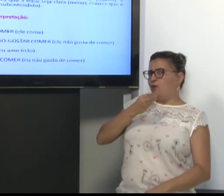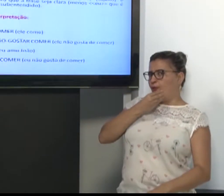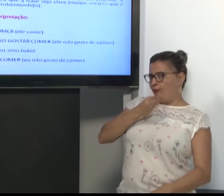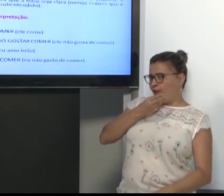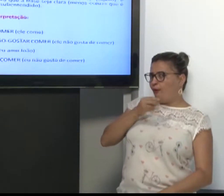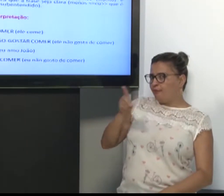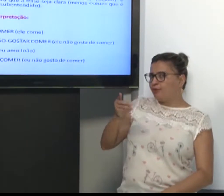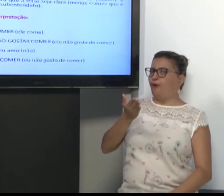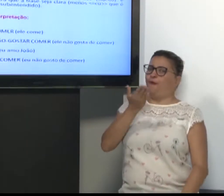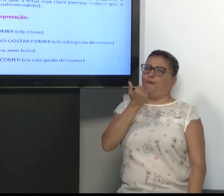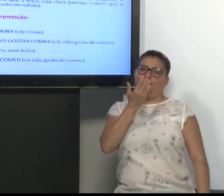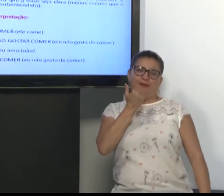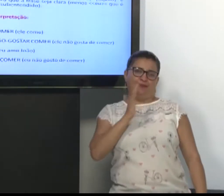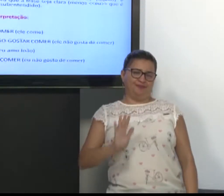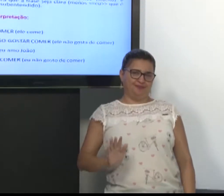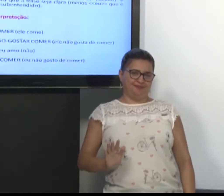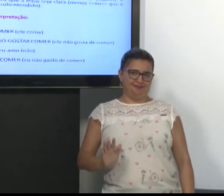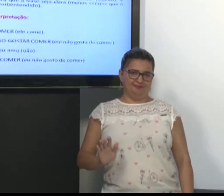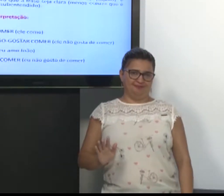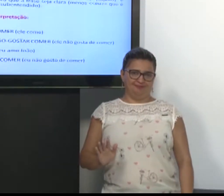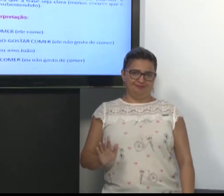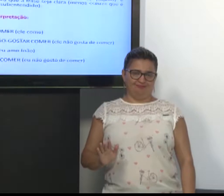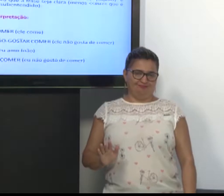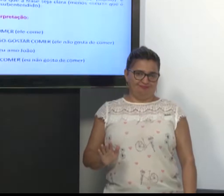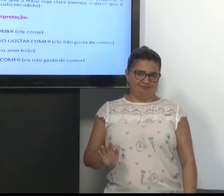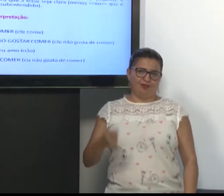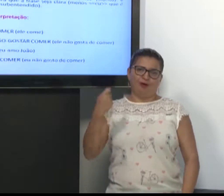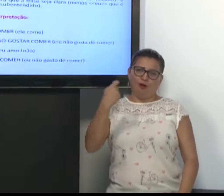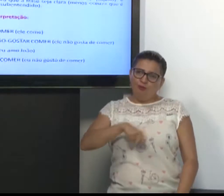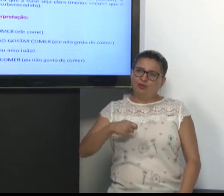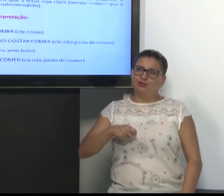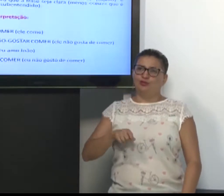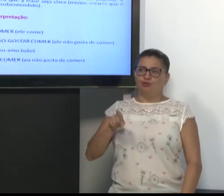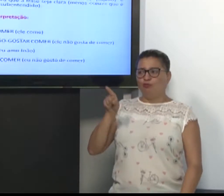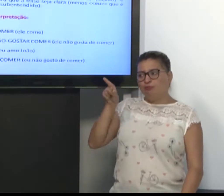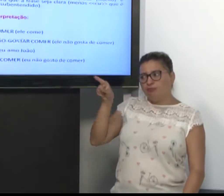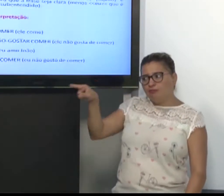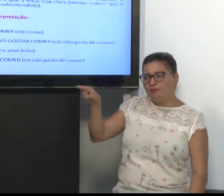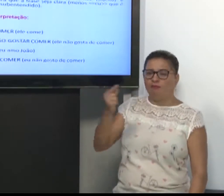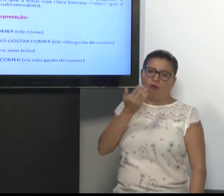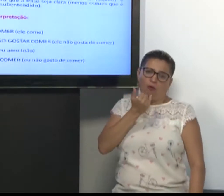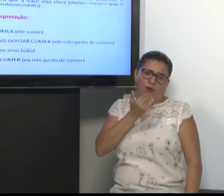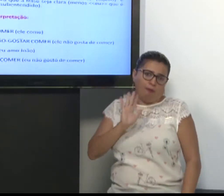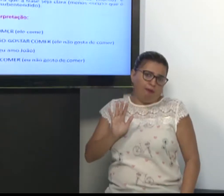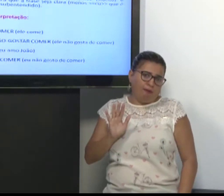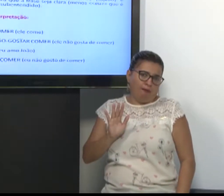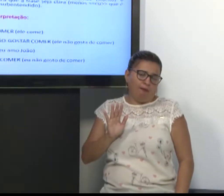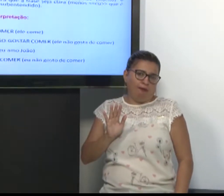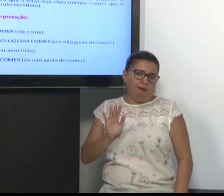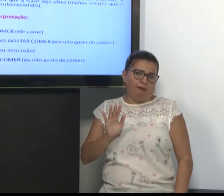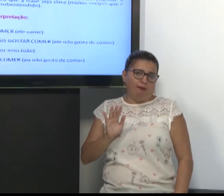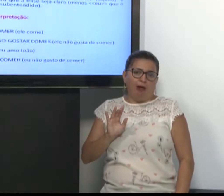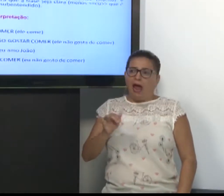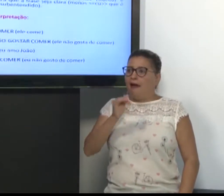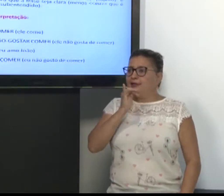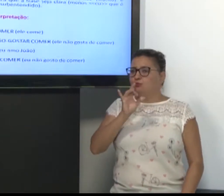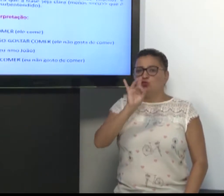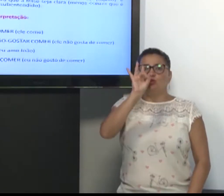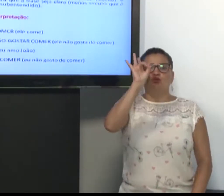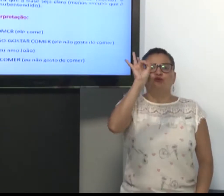Homem, ele come. Ele come. Então, ele come. Eu preciso usar o sinal de homem. Se eu uso